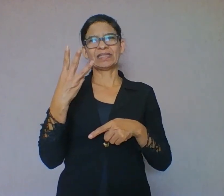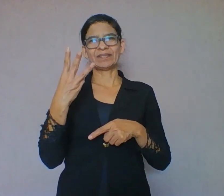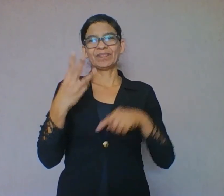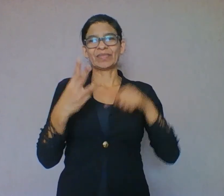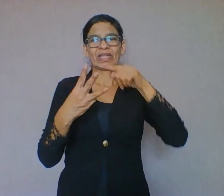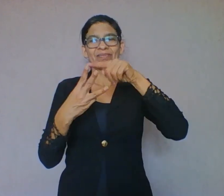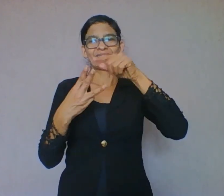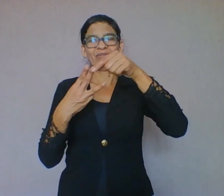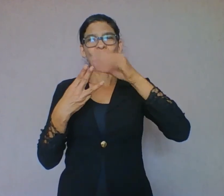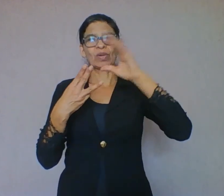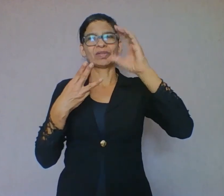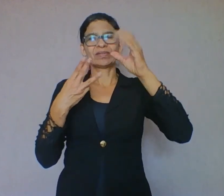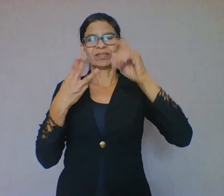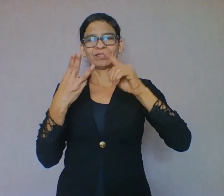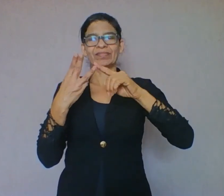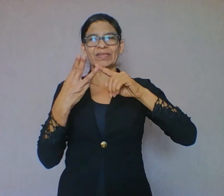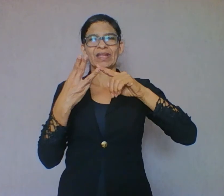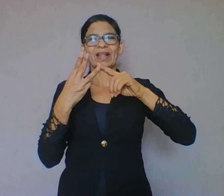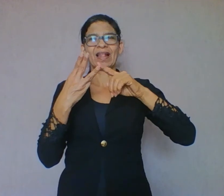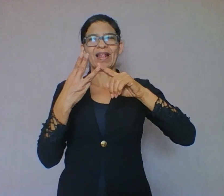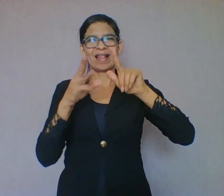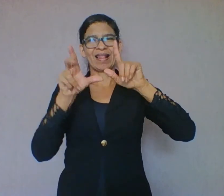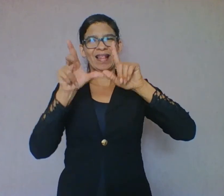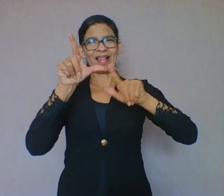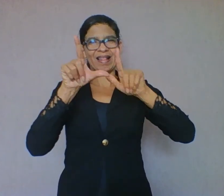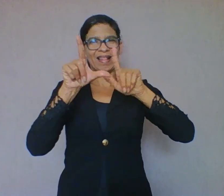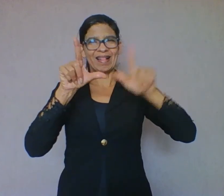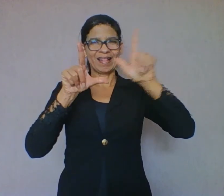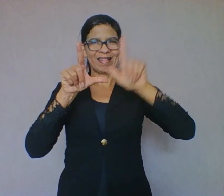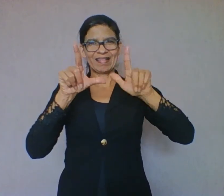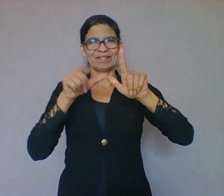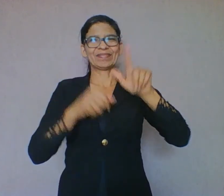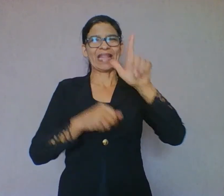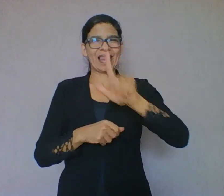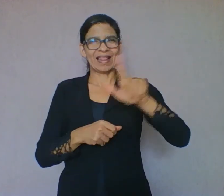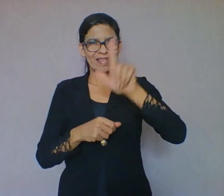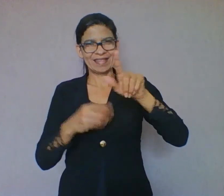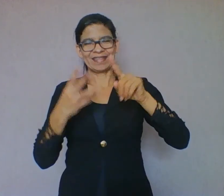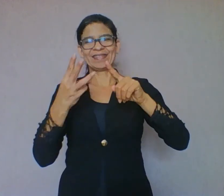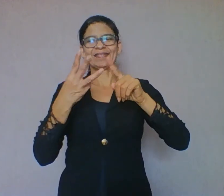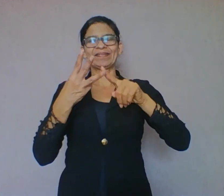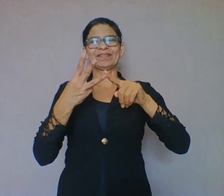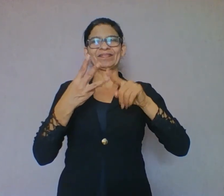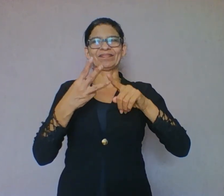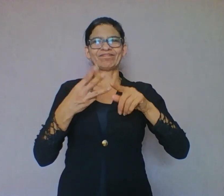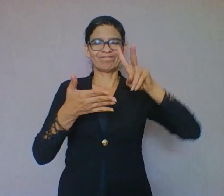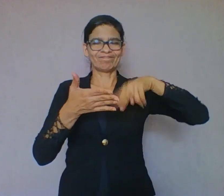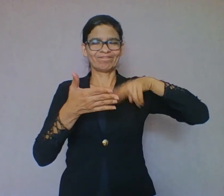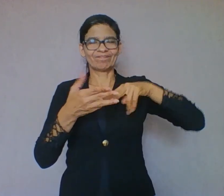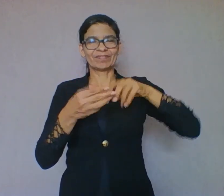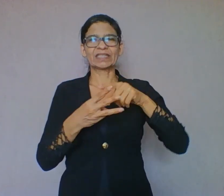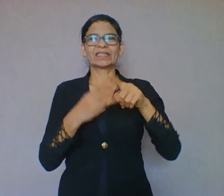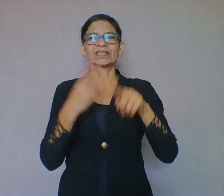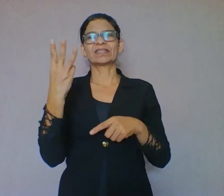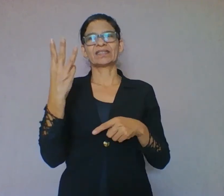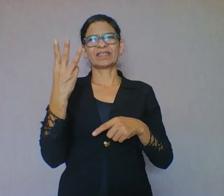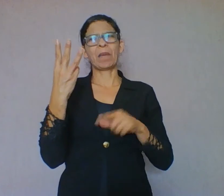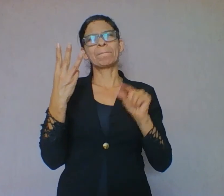O processo de leitura inicia-se a partir dos significados em torno da palavra ler. Que significa